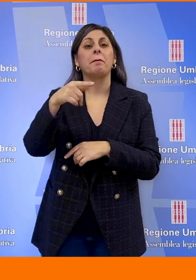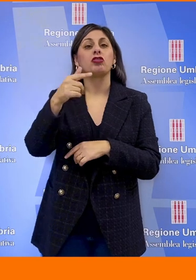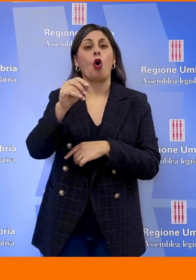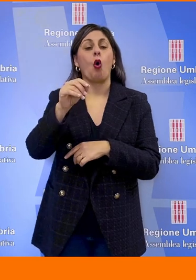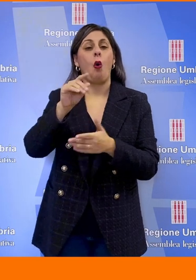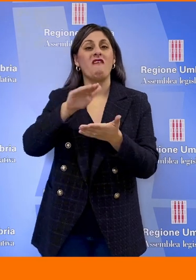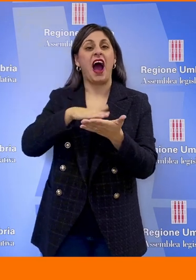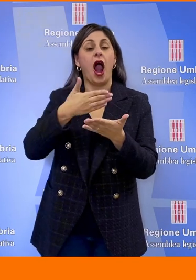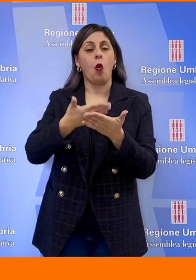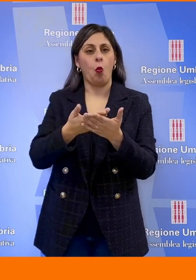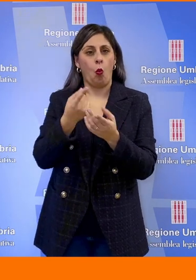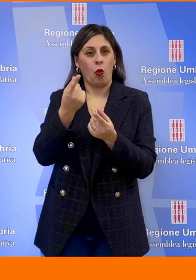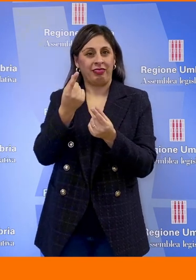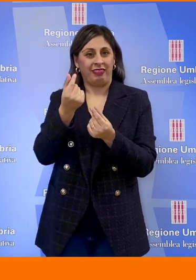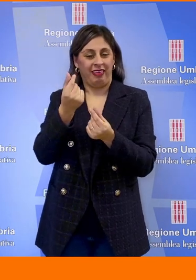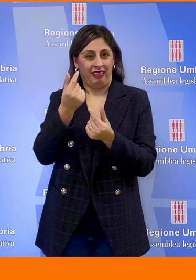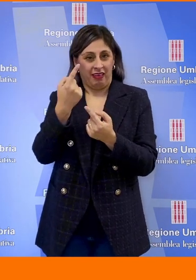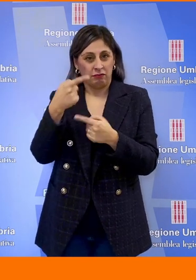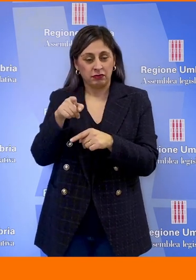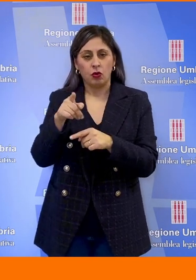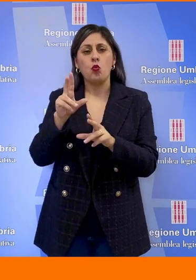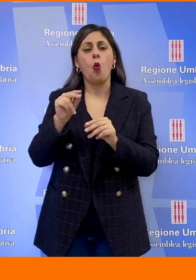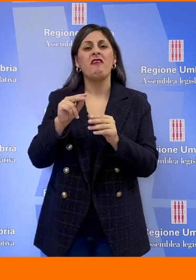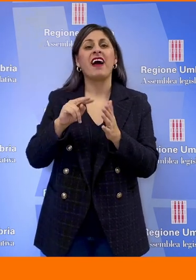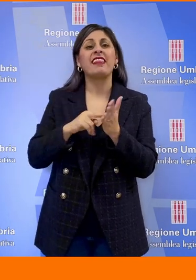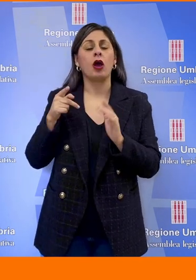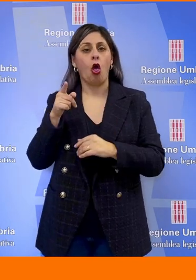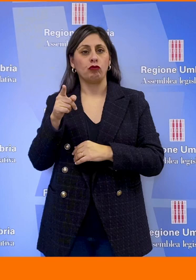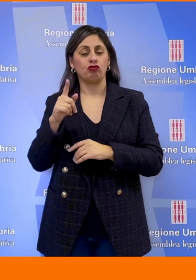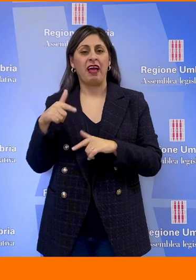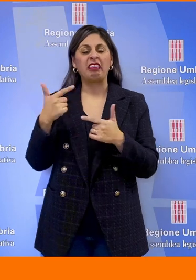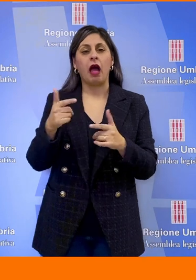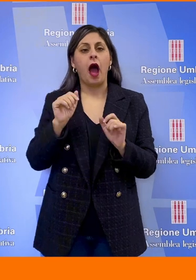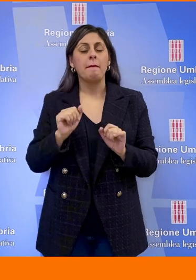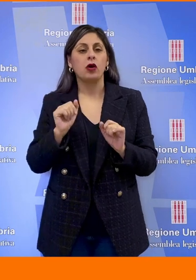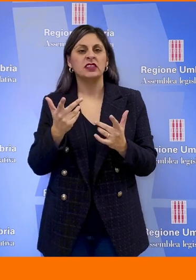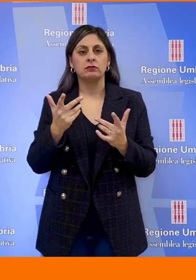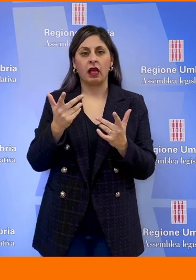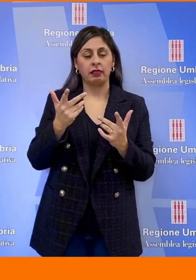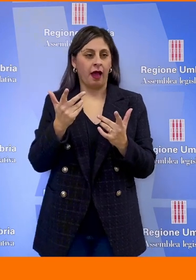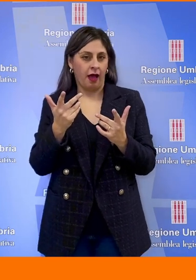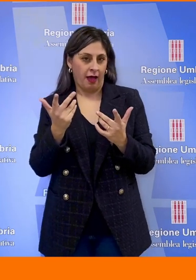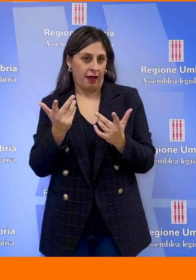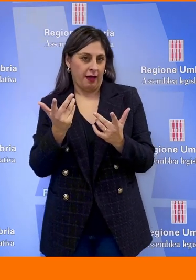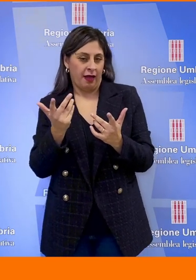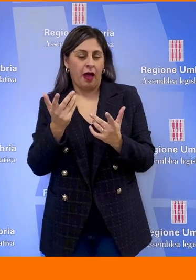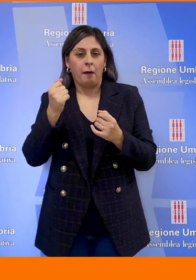che permette poi permette certamente di insinuarsi nella